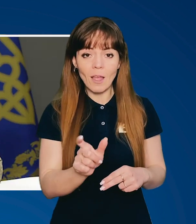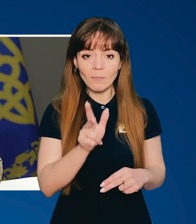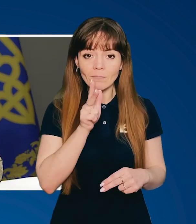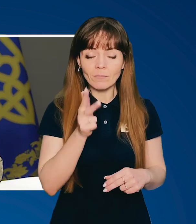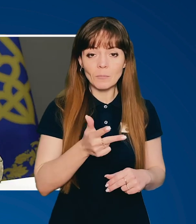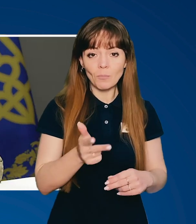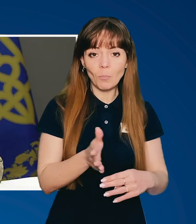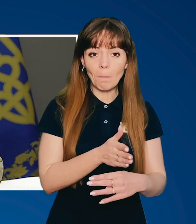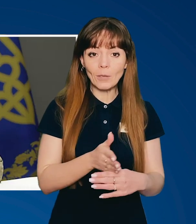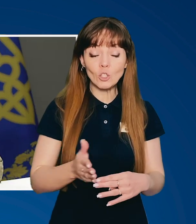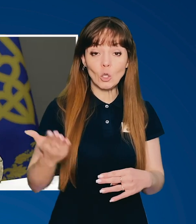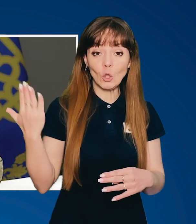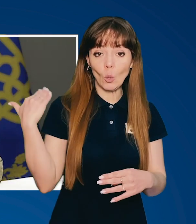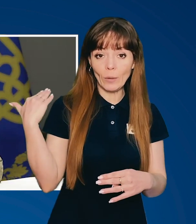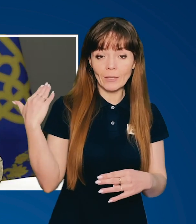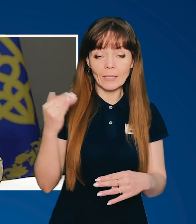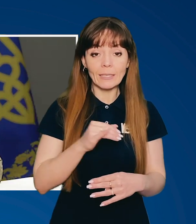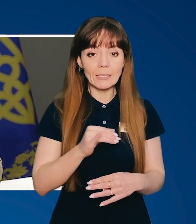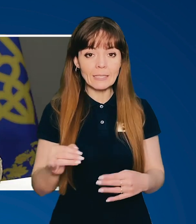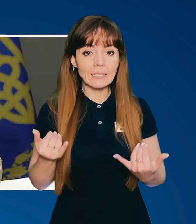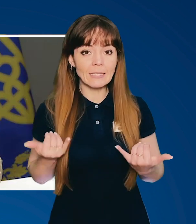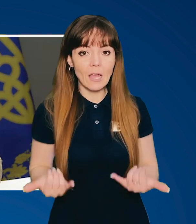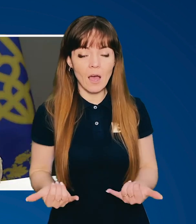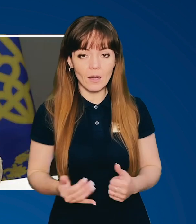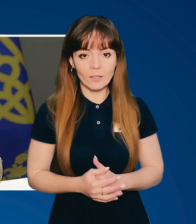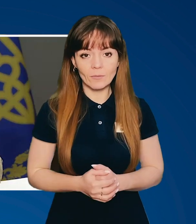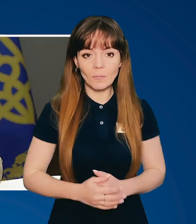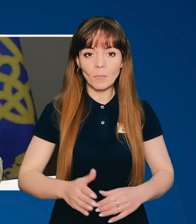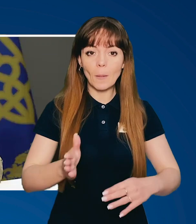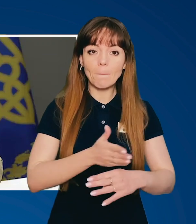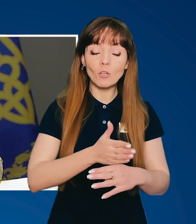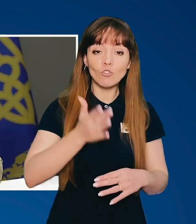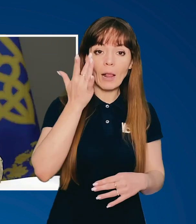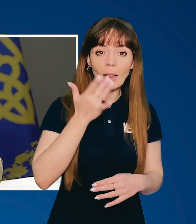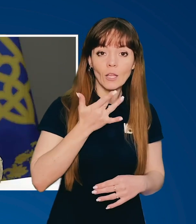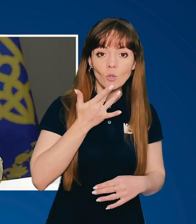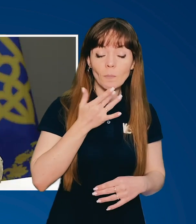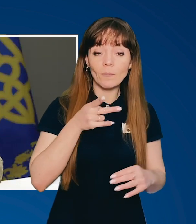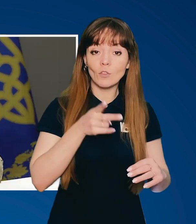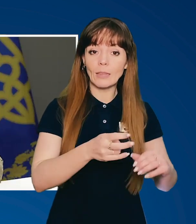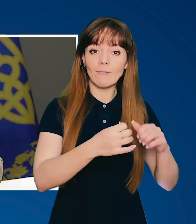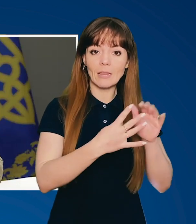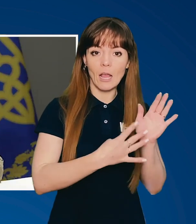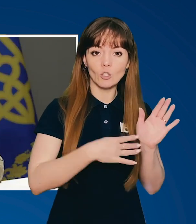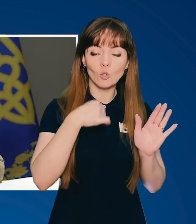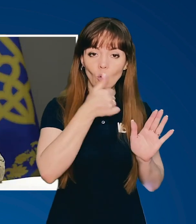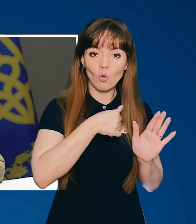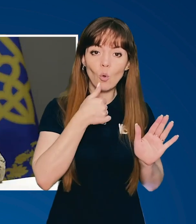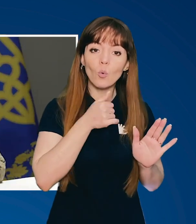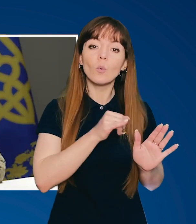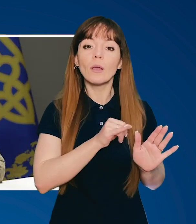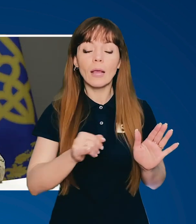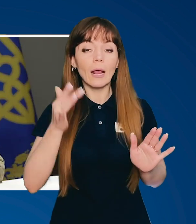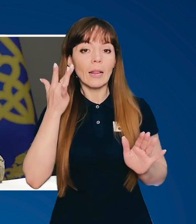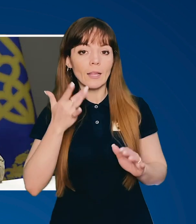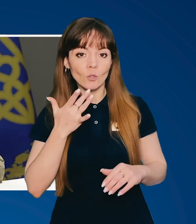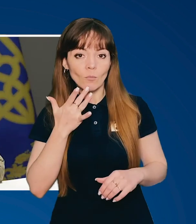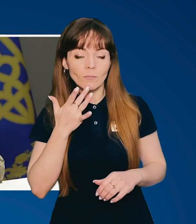часами. Між тоді і зараз. Між літом 2019 року і